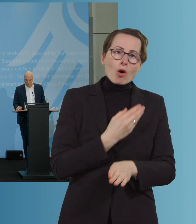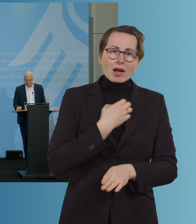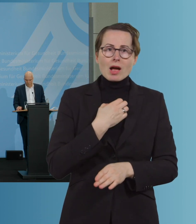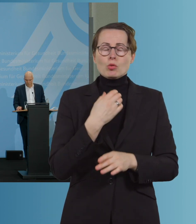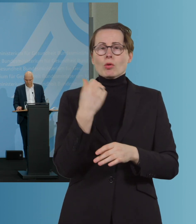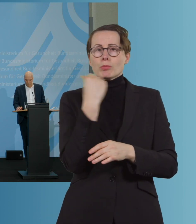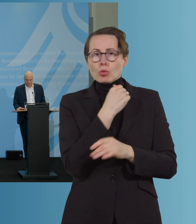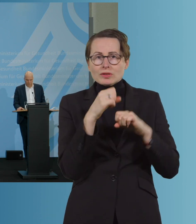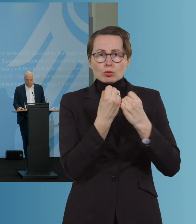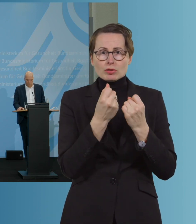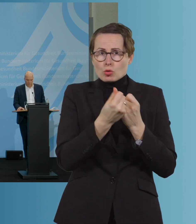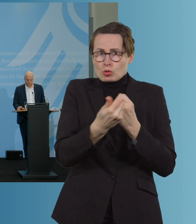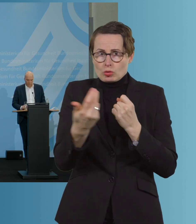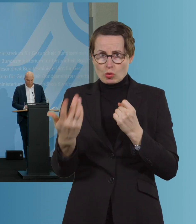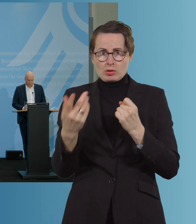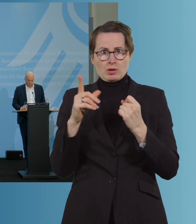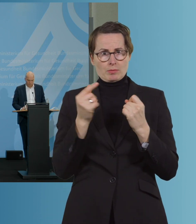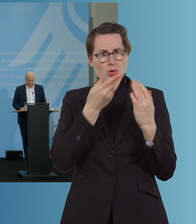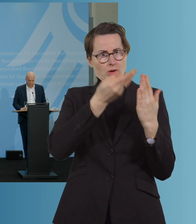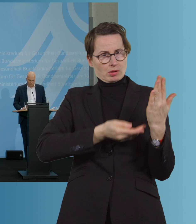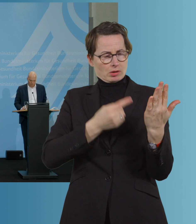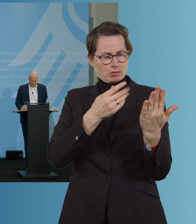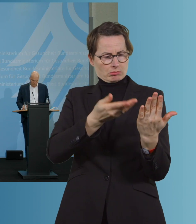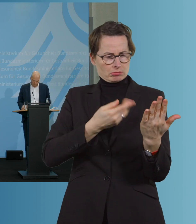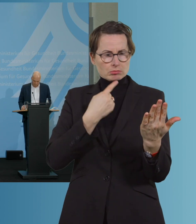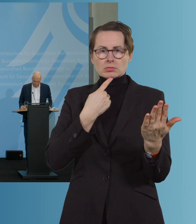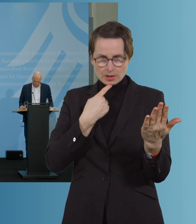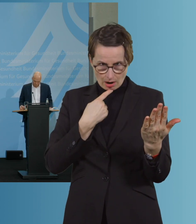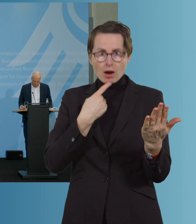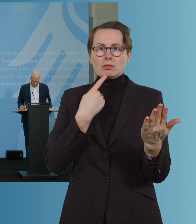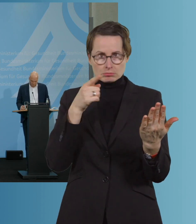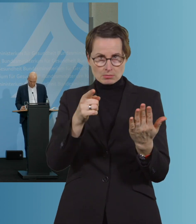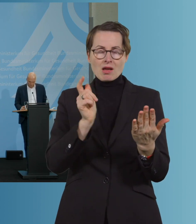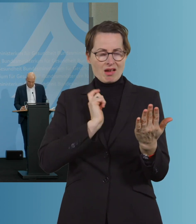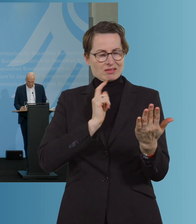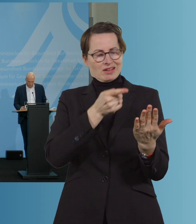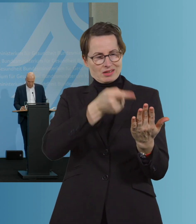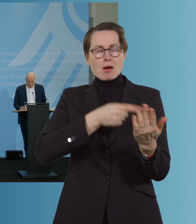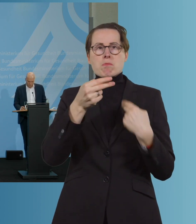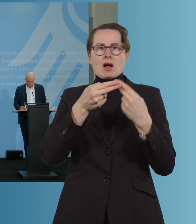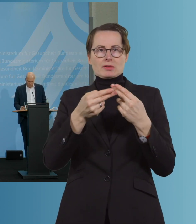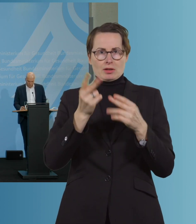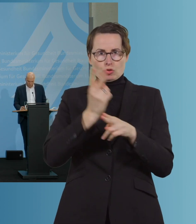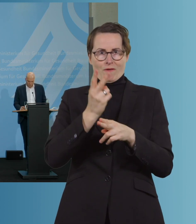würde, ja, sie müssten eigentlich sofort geimpft werden. Und gleichzeitig ist der Impfstoff in knapp und deswegen brauchen wir